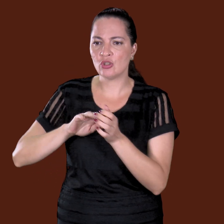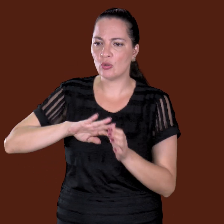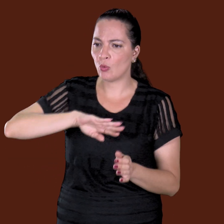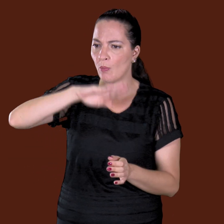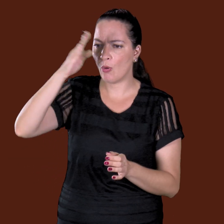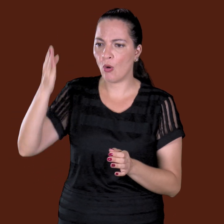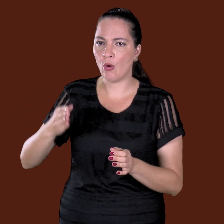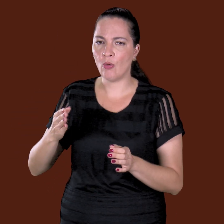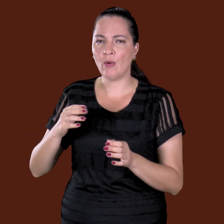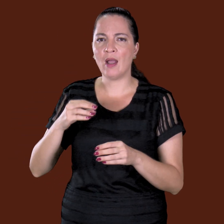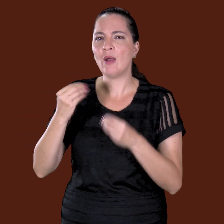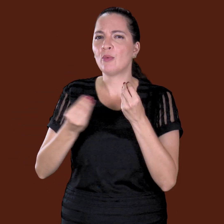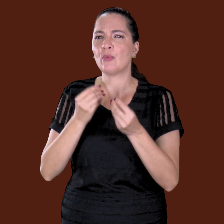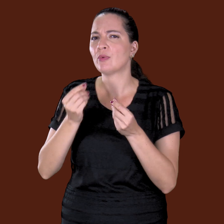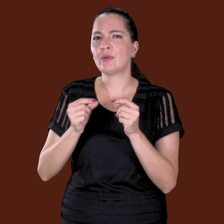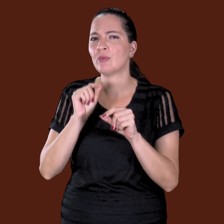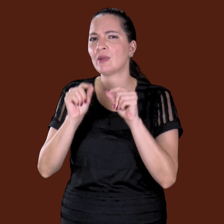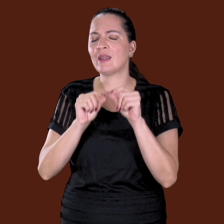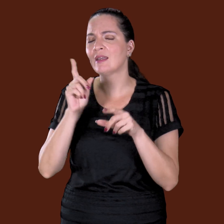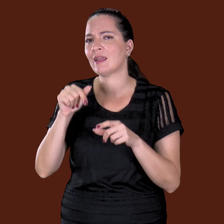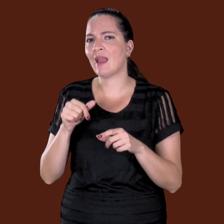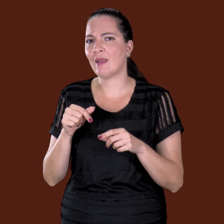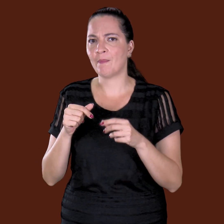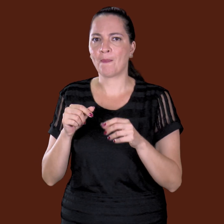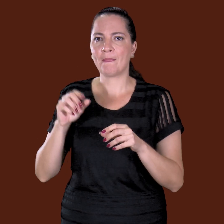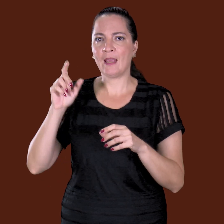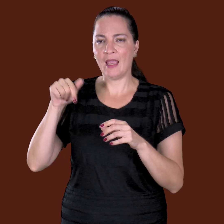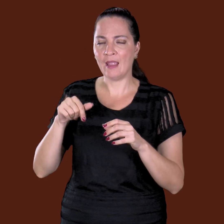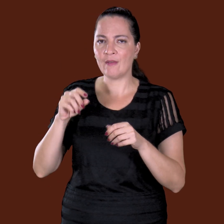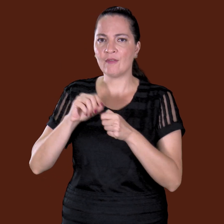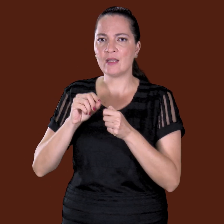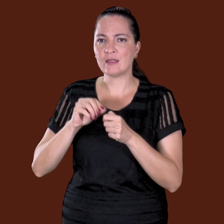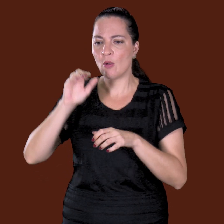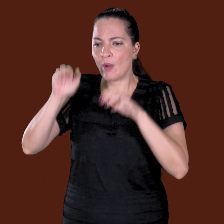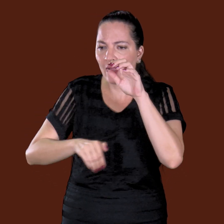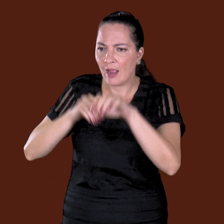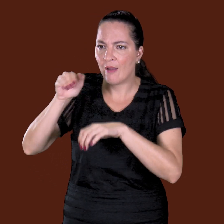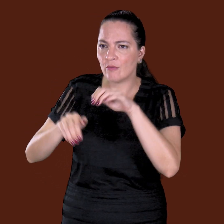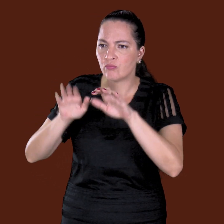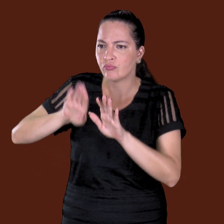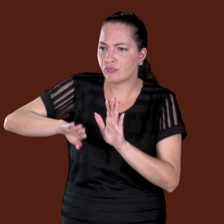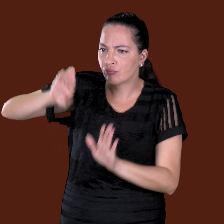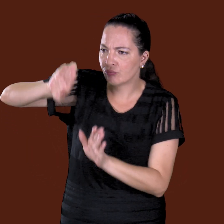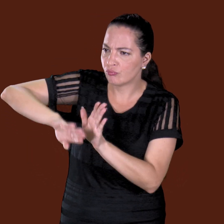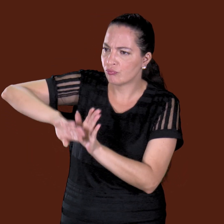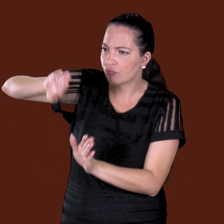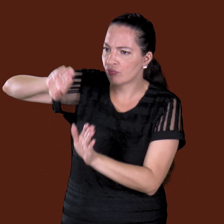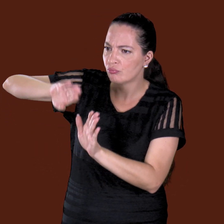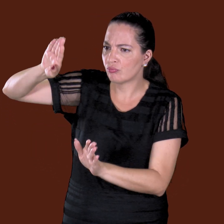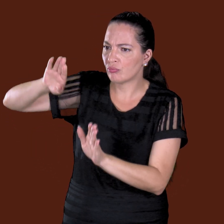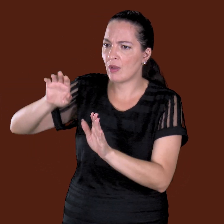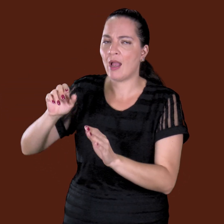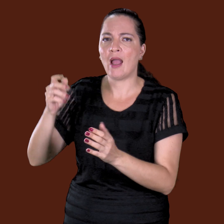fez uma cerca assim, Paulo, ele aproveitou o morro pra ser, né, ficou reto, parecendo um muro. E fez o chiqueiro ali.